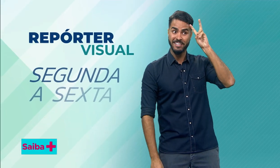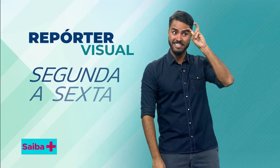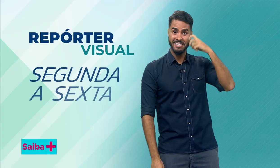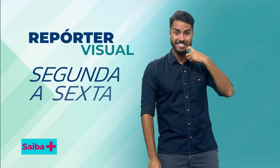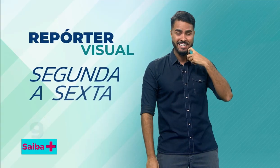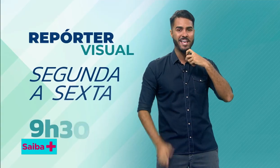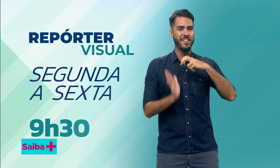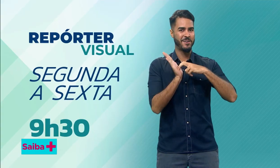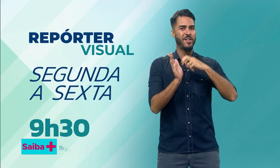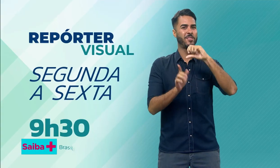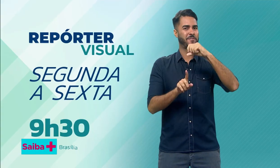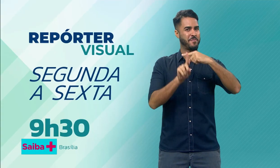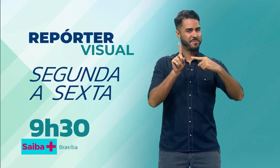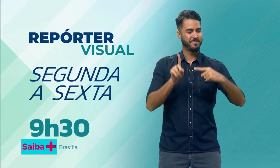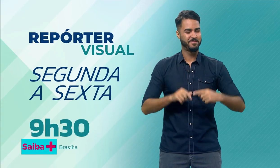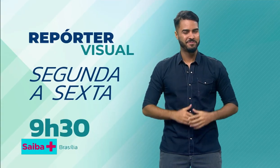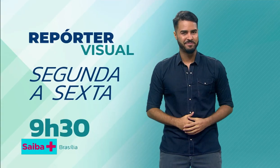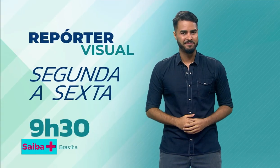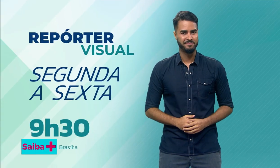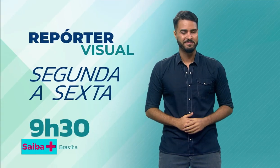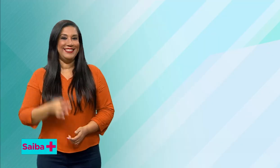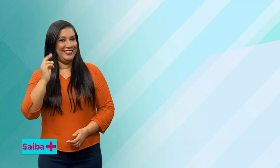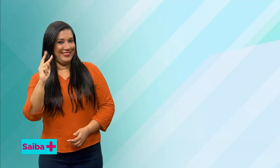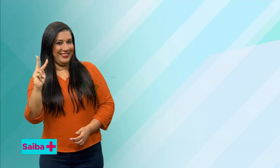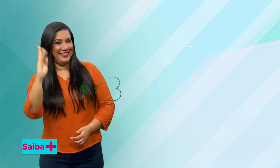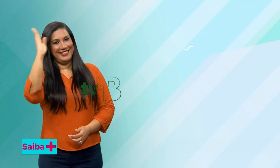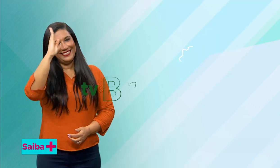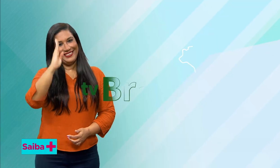segunda a sexta, nove e meia da manhã. Na TV Brasil.